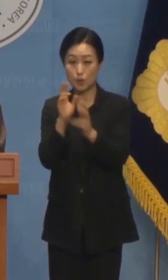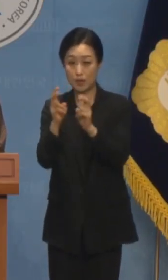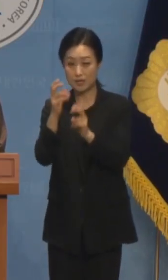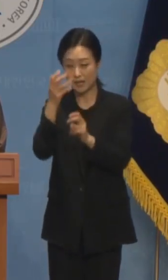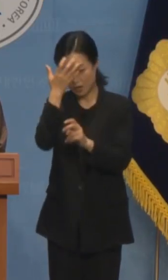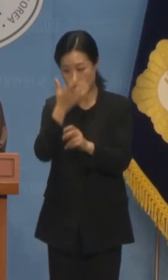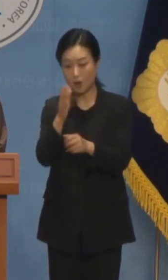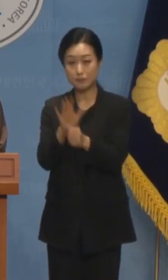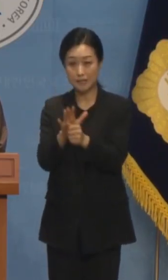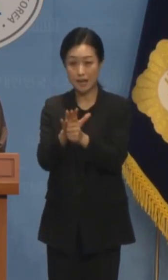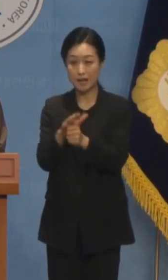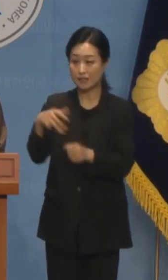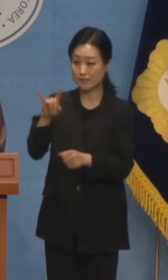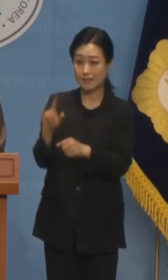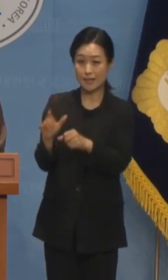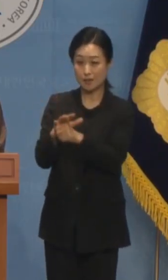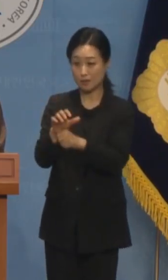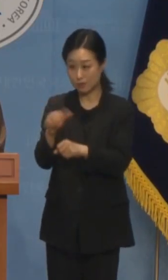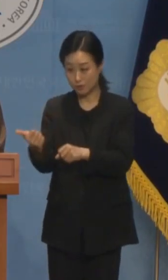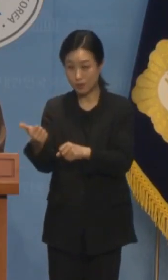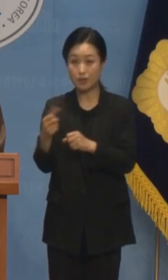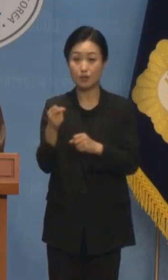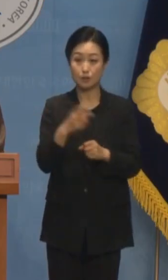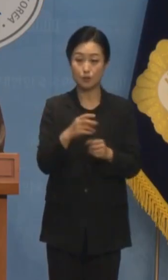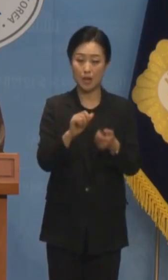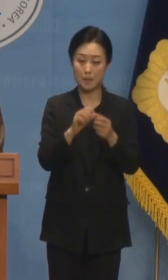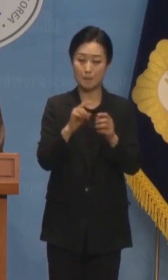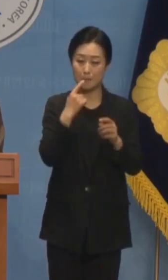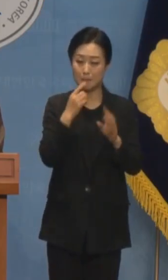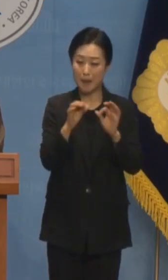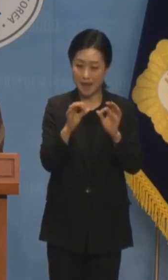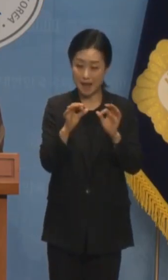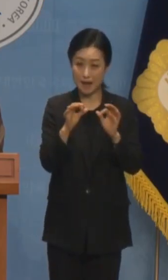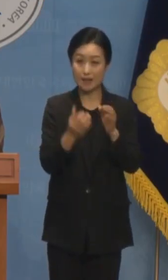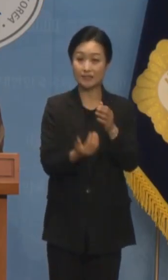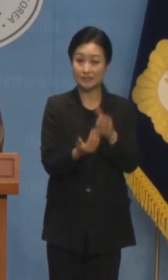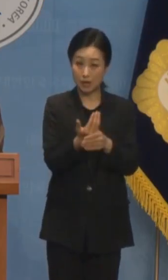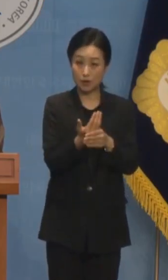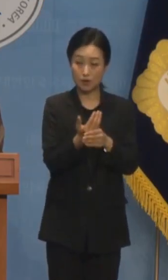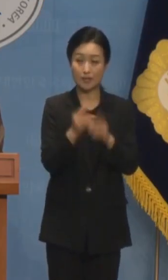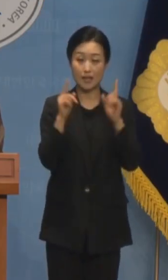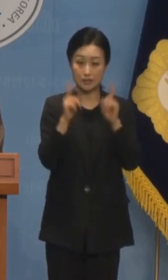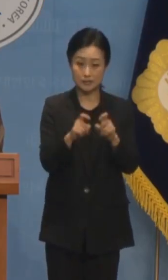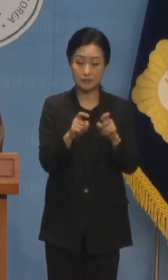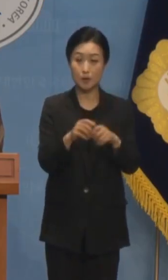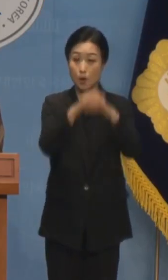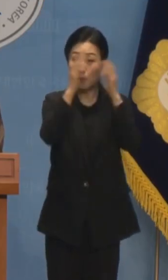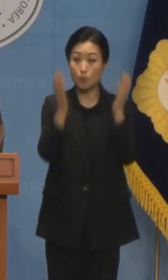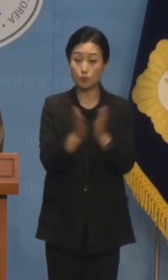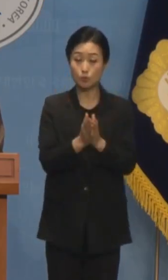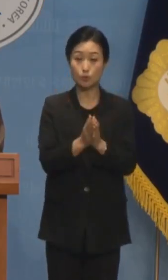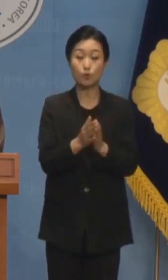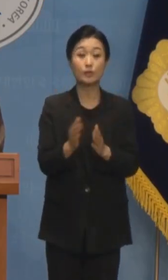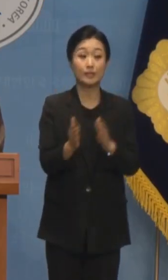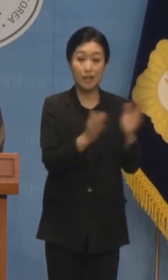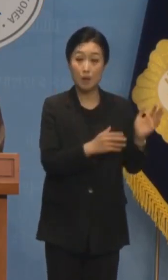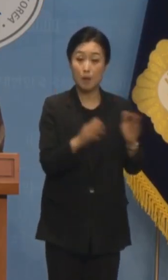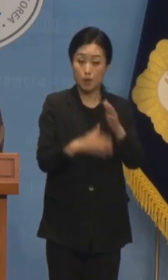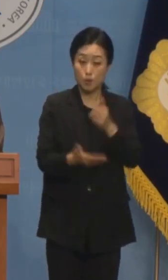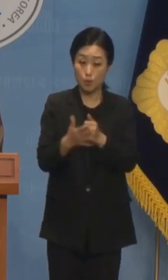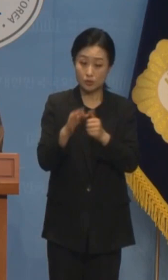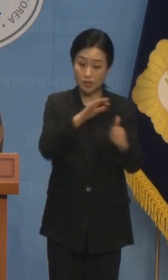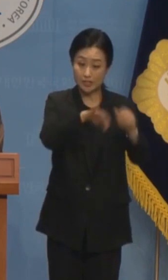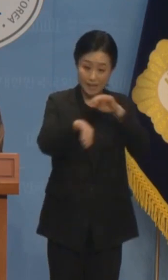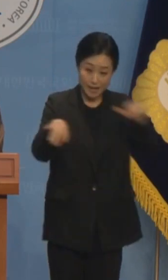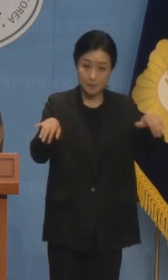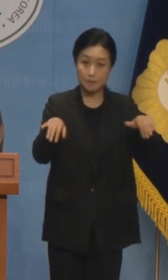채해병 사망사건 및 세관 마약사건 구명 로비 의혹 최근 불거진 22대 총선 공천개입 의혹에 이르기까지